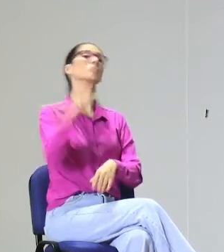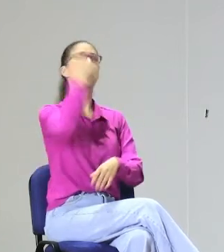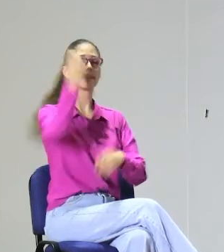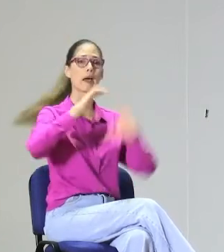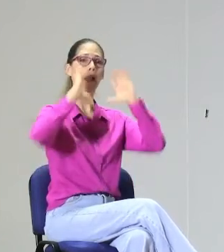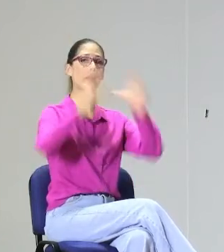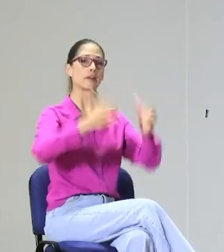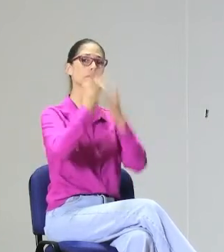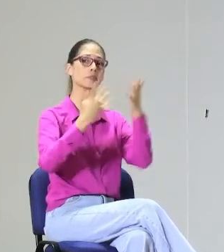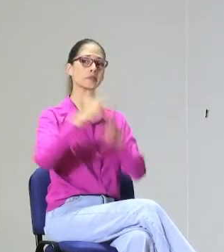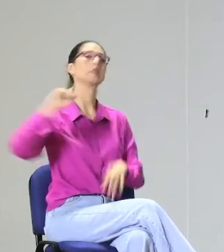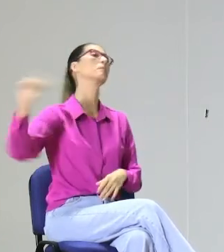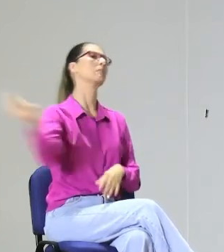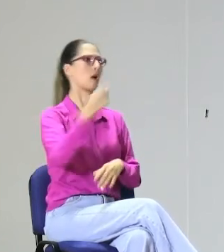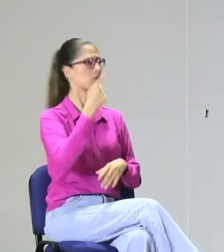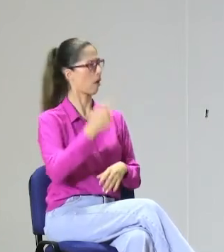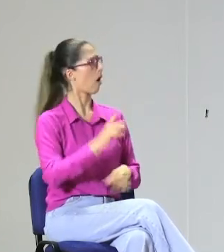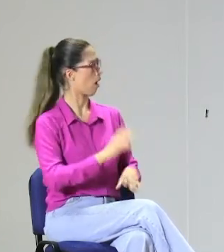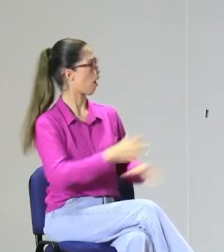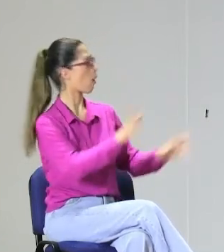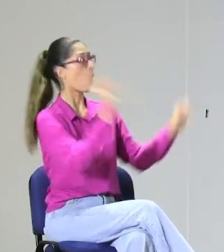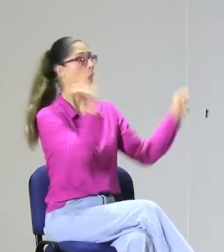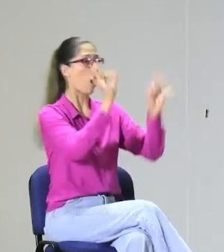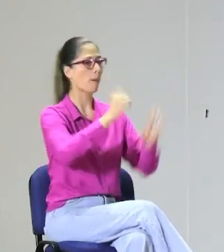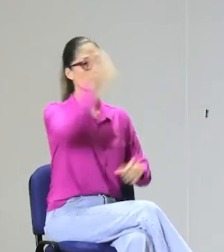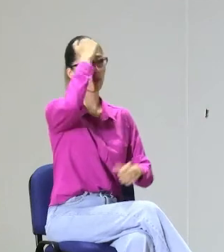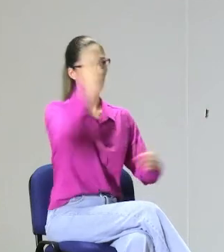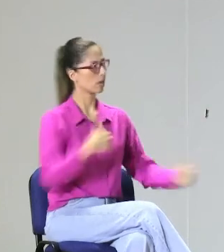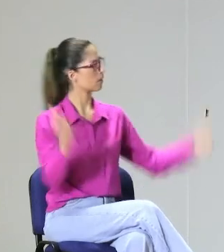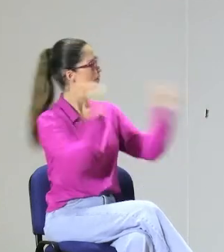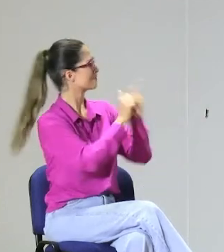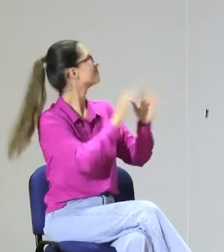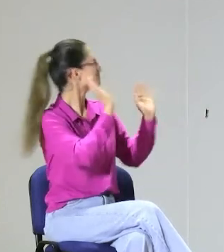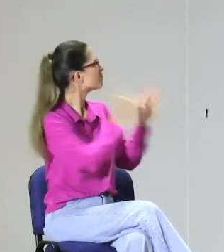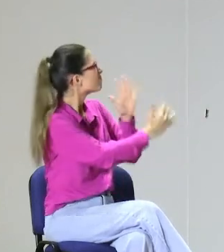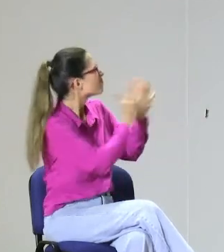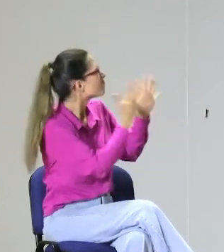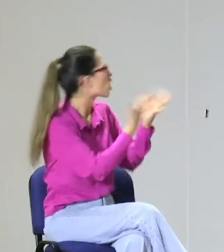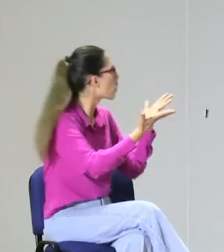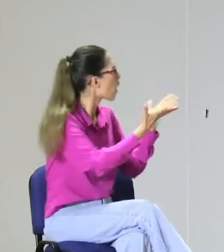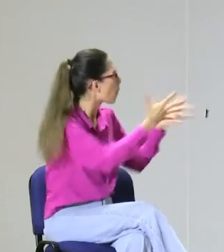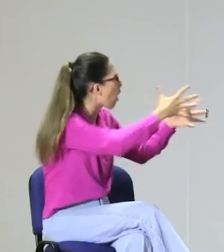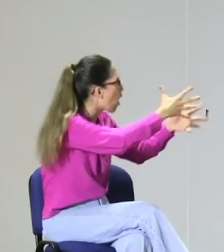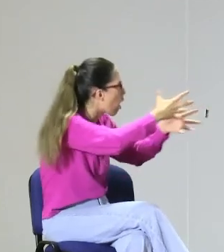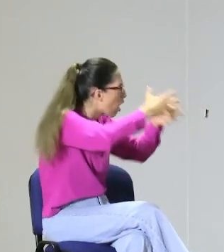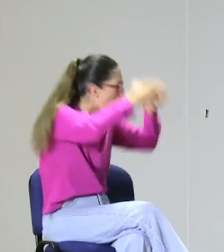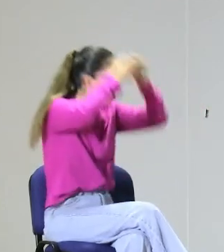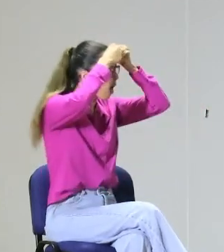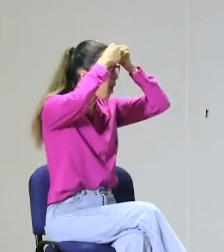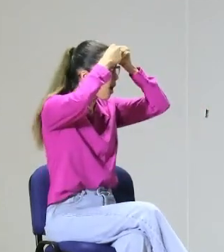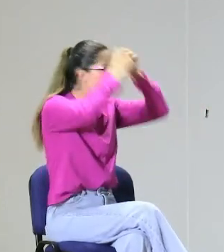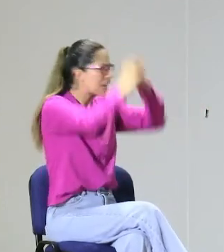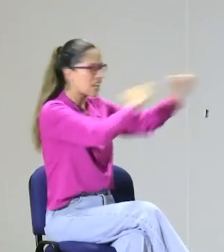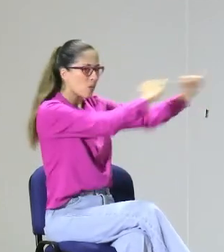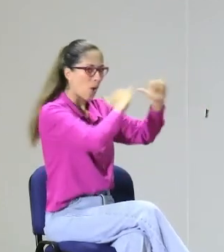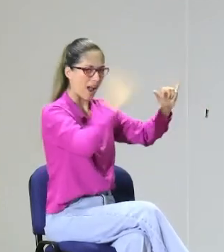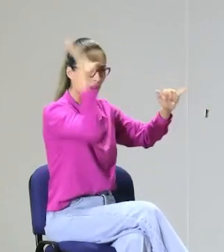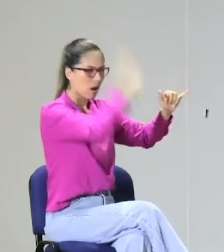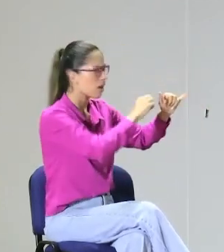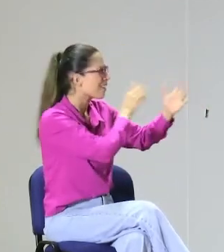colegios y hay algunos, claro, que muchos modelos les dicen, vea, usted tiene la responsabilidad